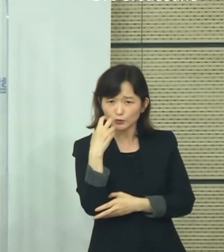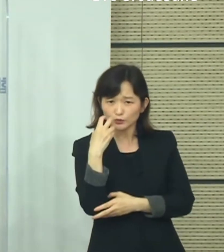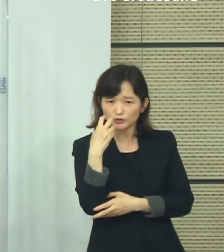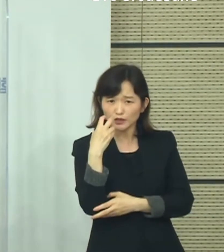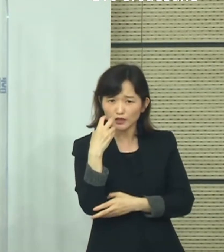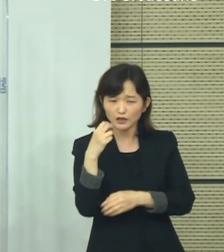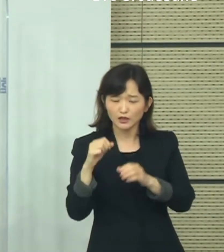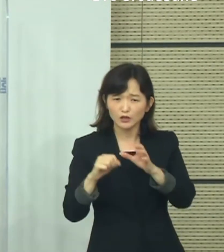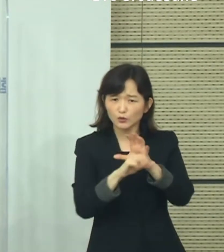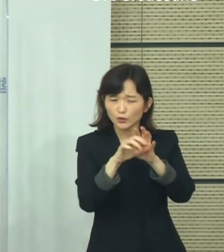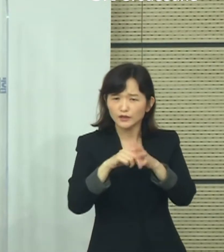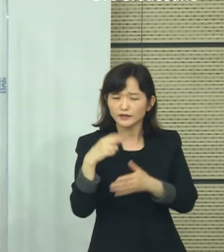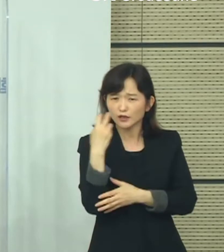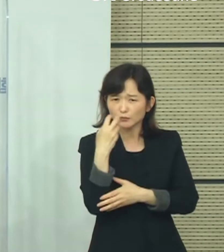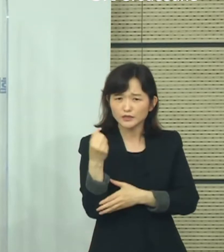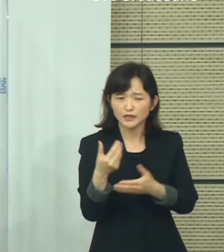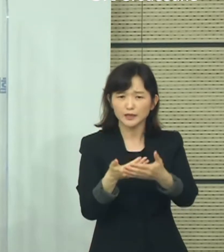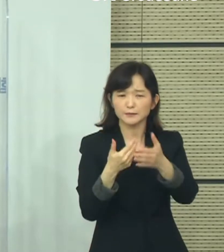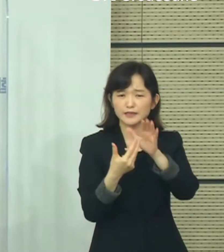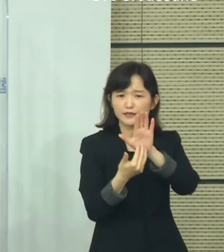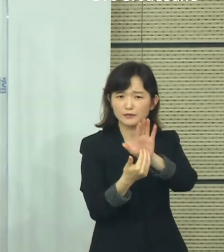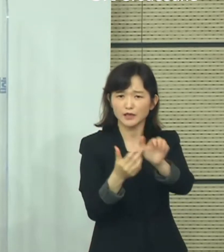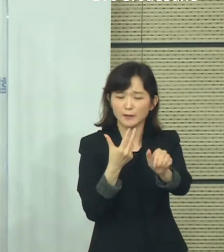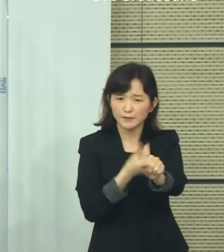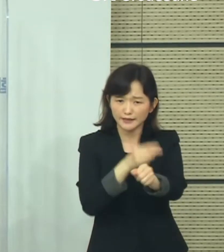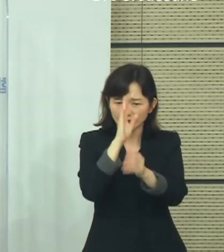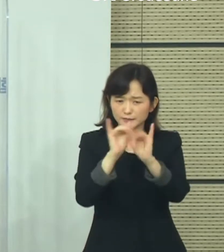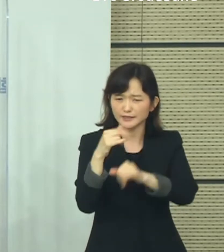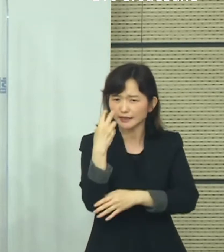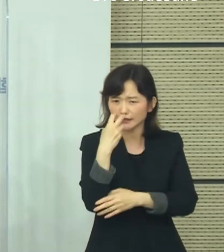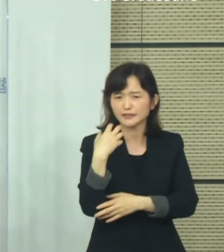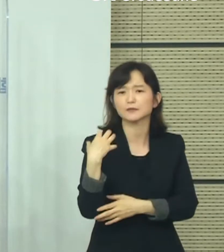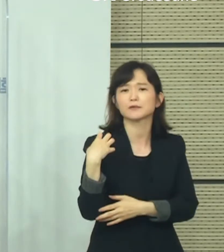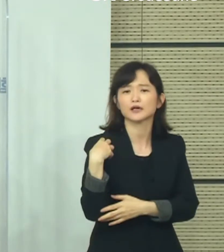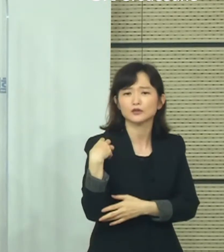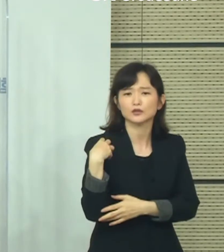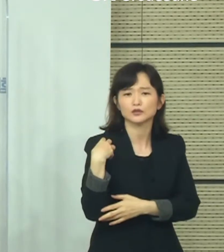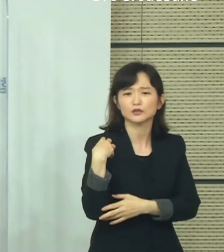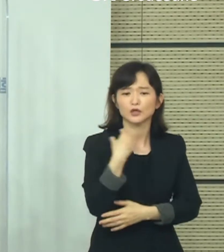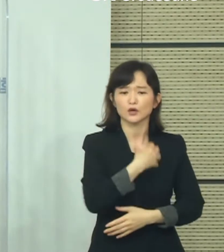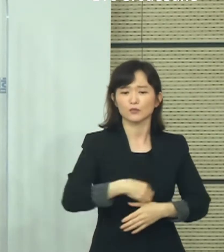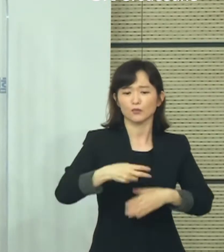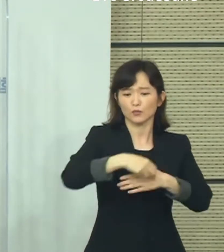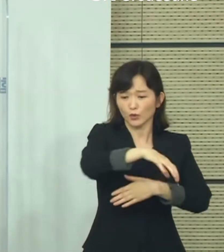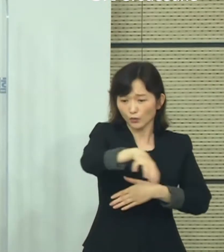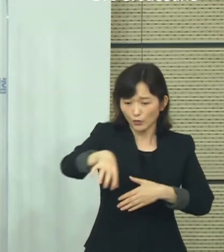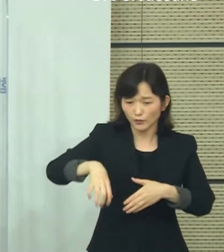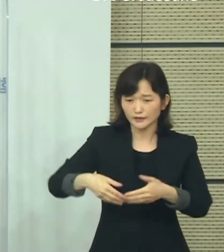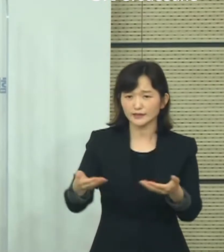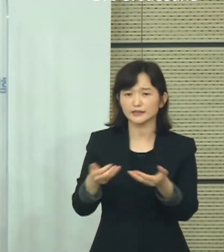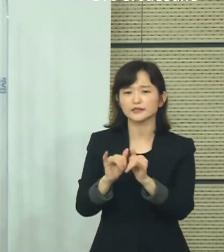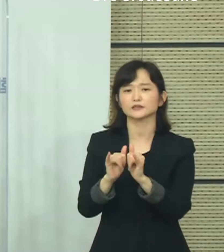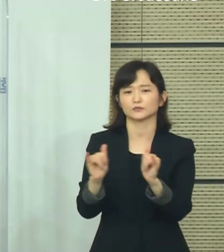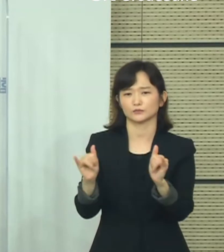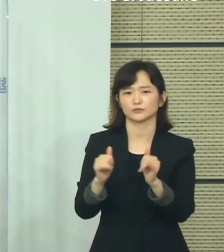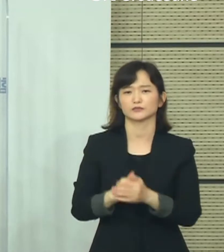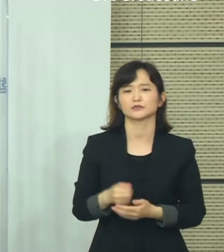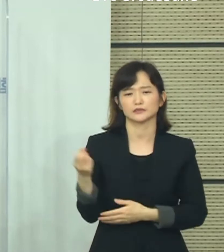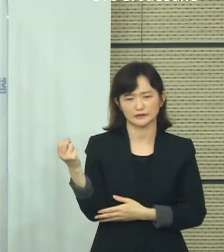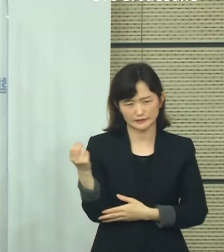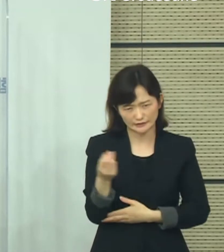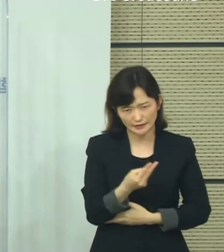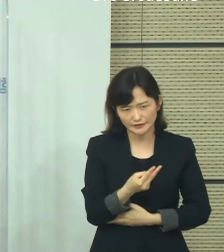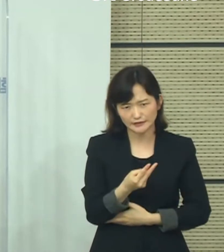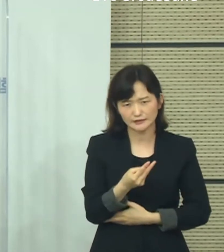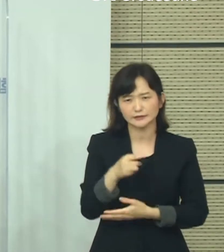검사, 예방접종, 환자관리 등을 수행하고 계신 보건소 종사자들께는 다시 한번